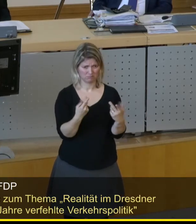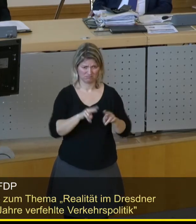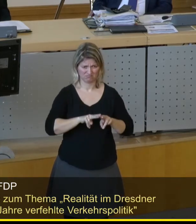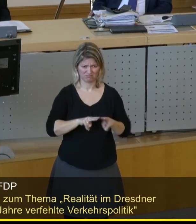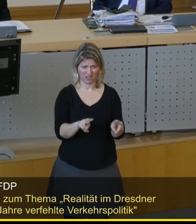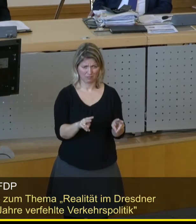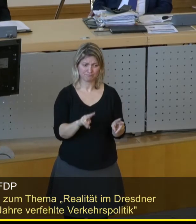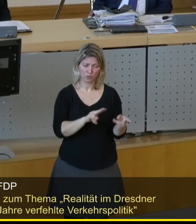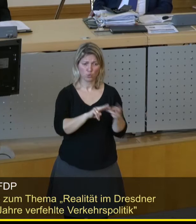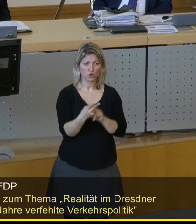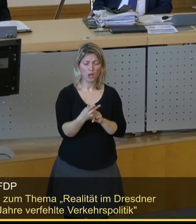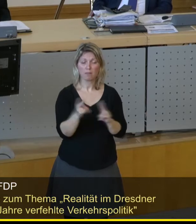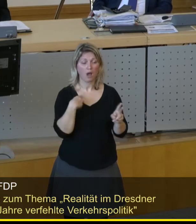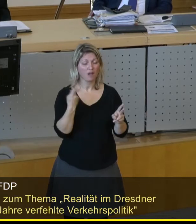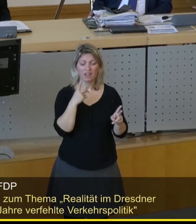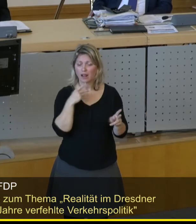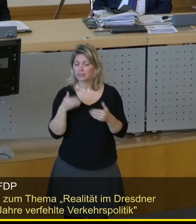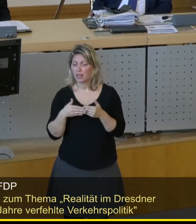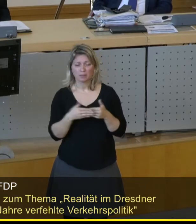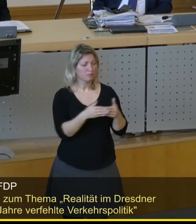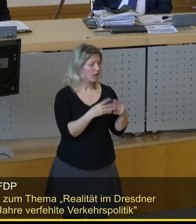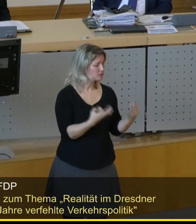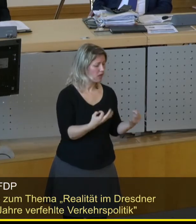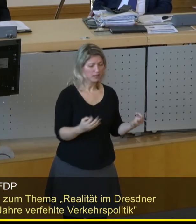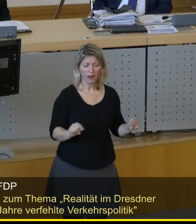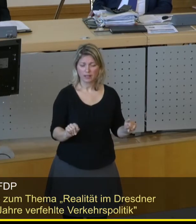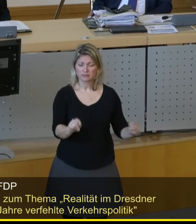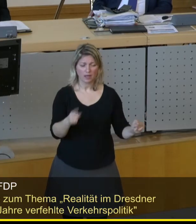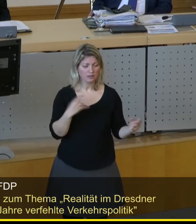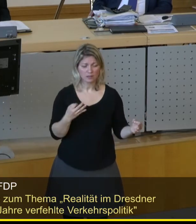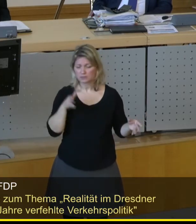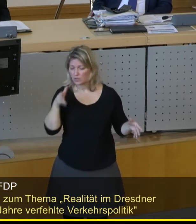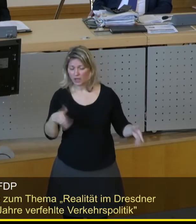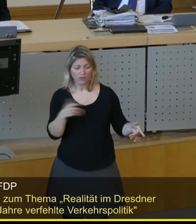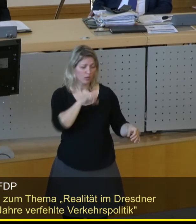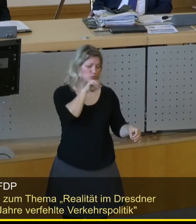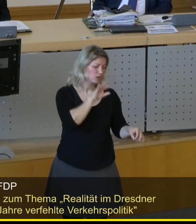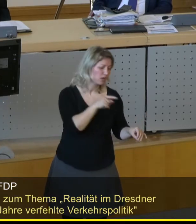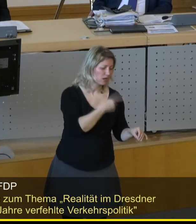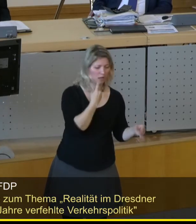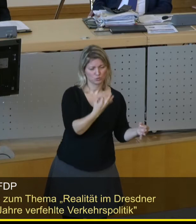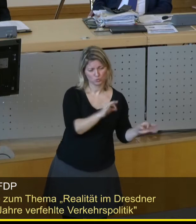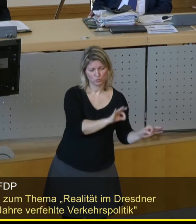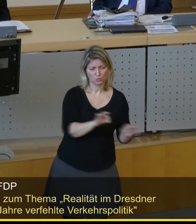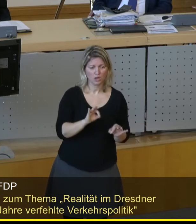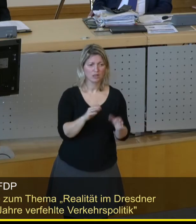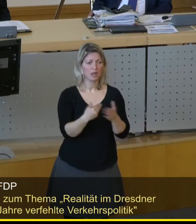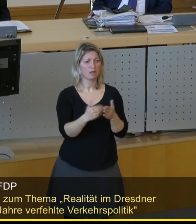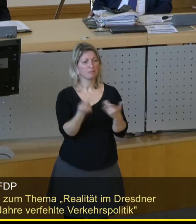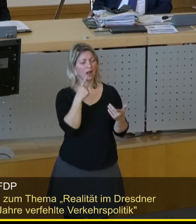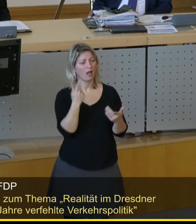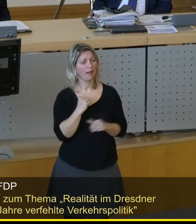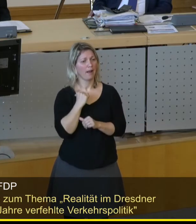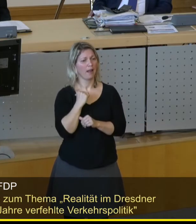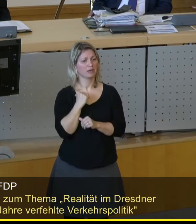Beschäftigung mit ganz vielen Nebensächlichkeiten, mit ganz viel Liebhaberei. Ich nenne nur das Beispiel Lastenfahrräder,